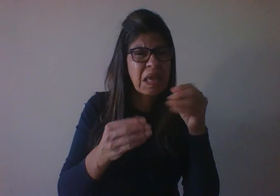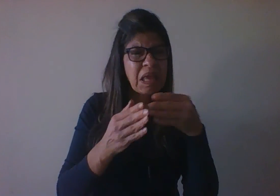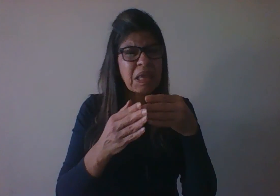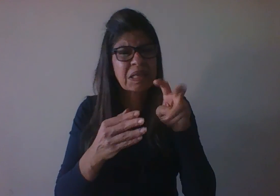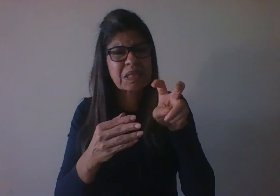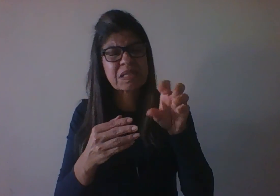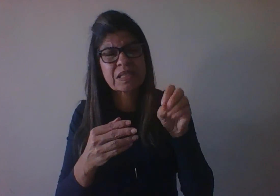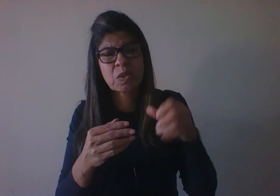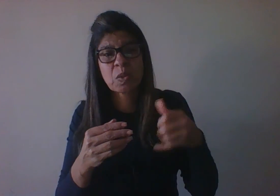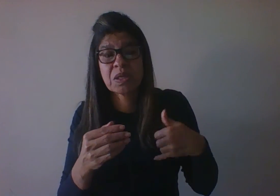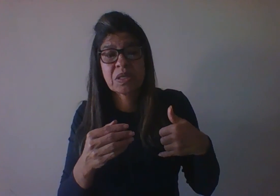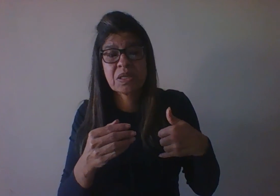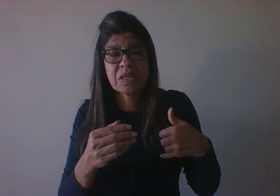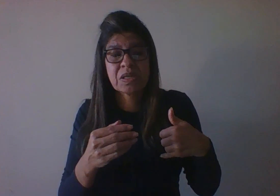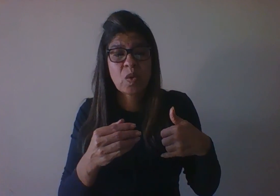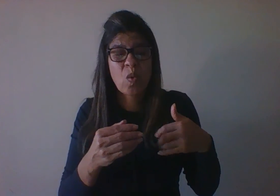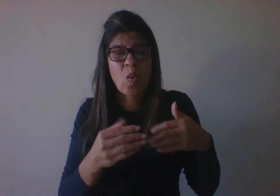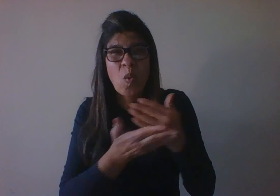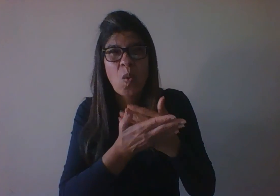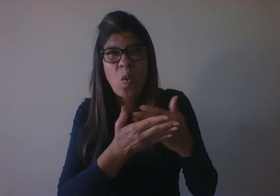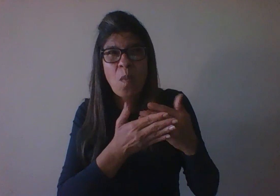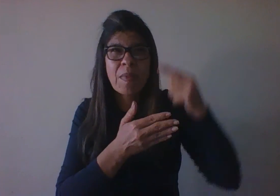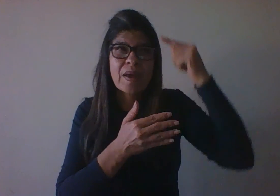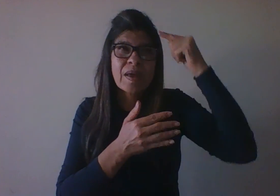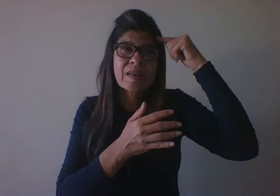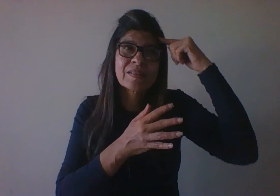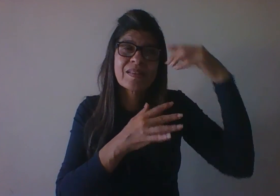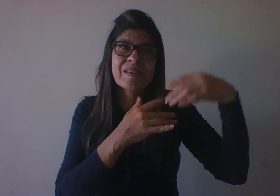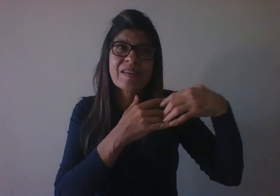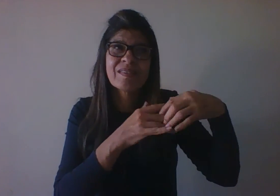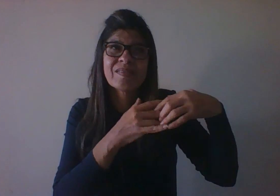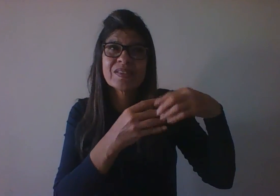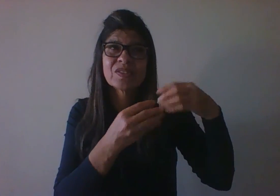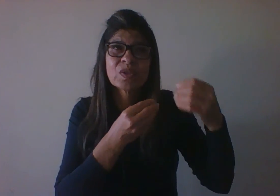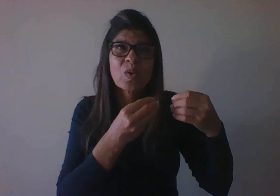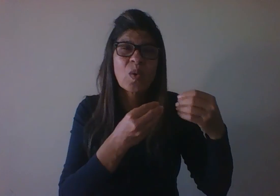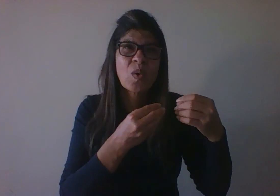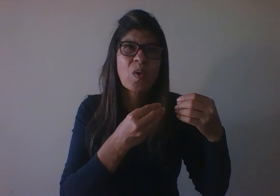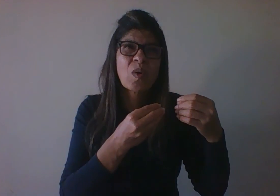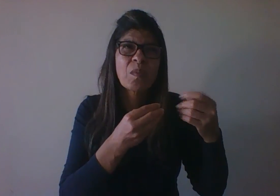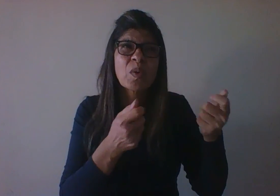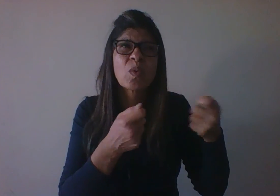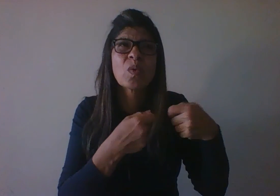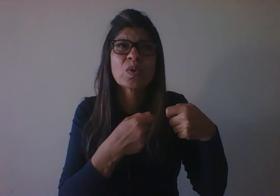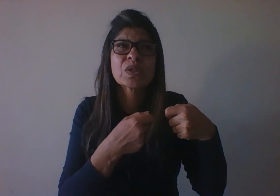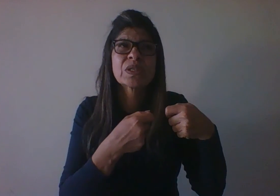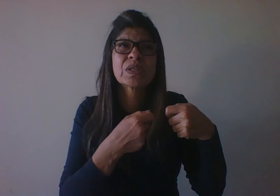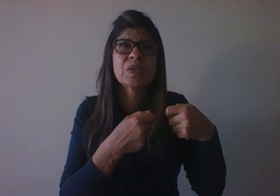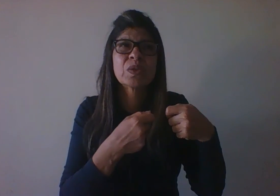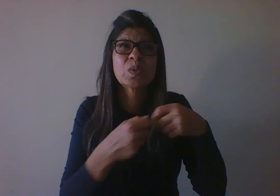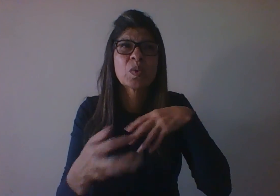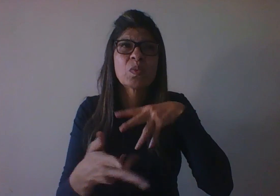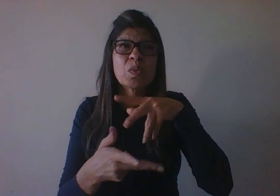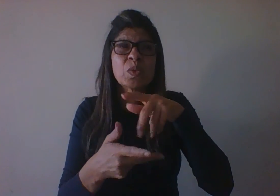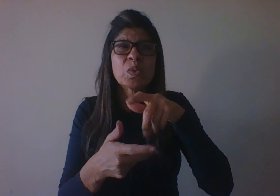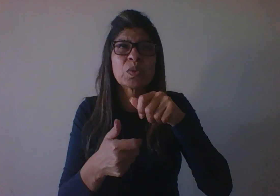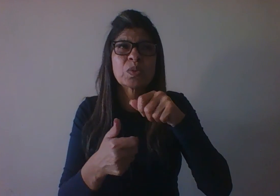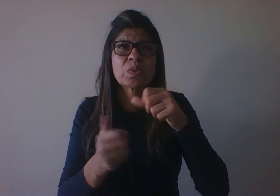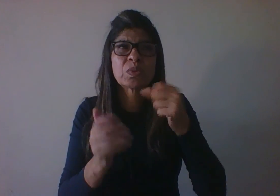refletir sobre o que eles produziram, o que eles foram capazes de fazer no mundo, de deixar sua marca ou não. E o estágio 8,